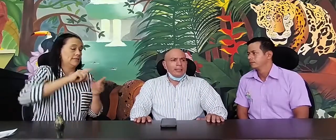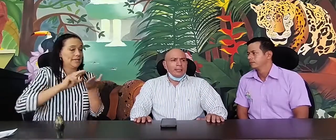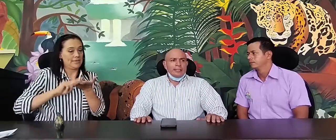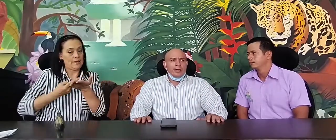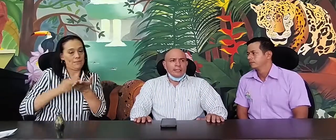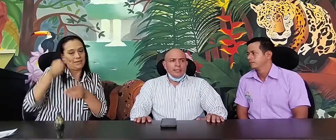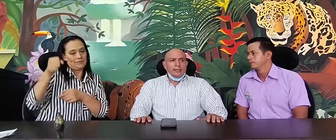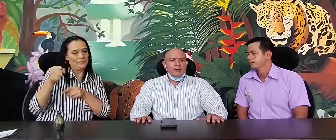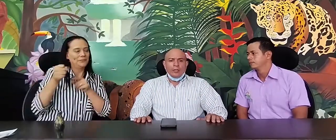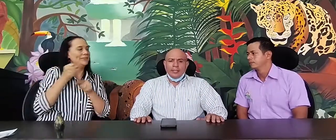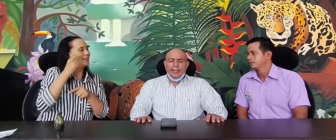que es Jensi Molina,